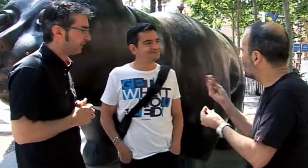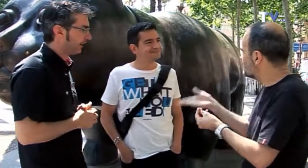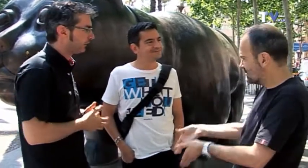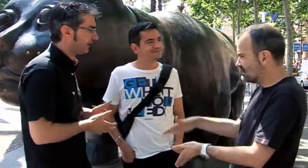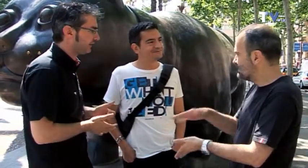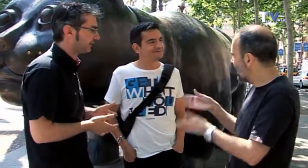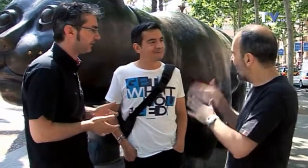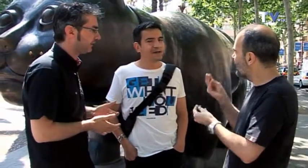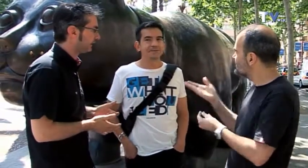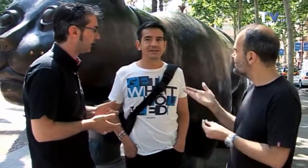¿Y ahora qué hacéis aquí?